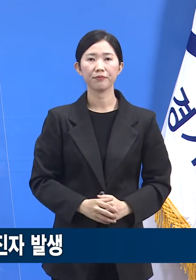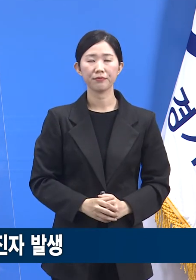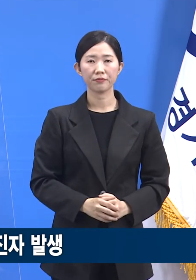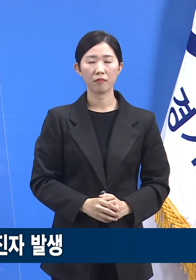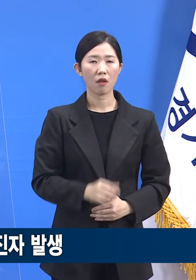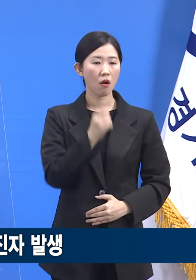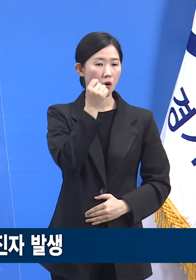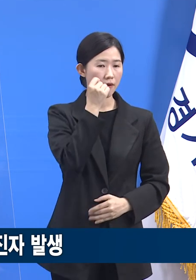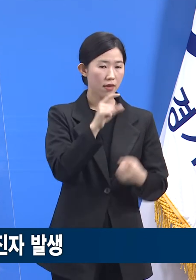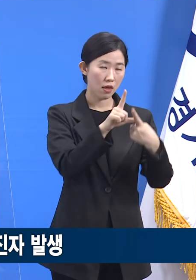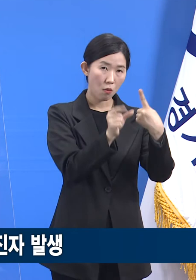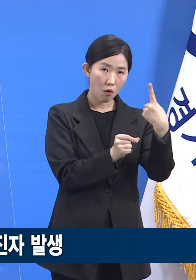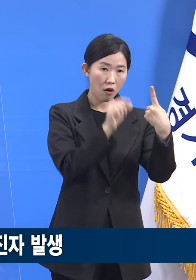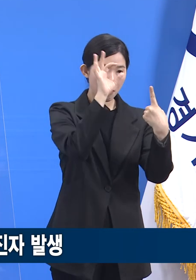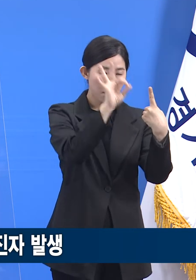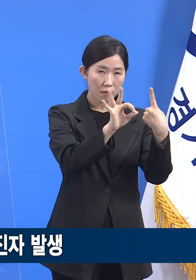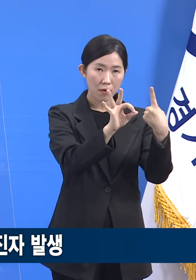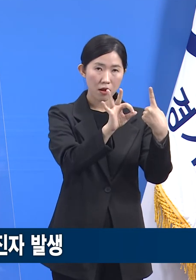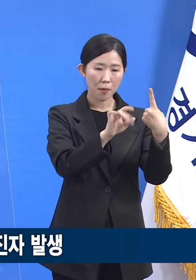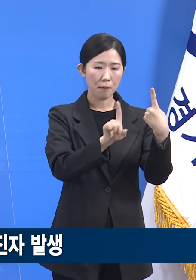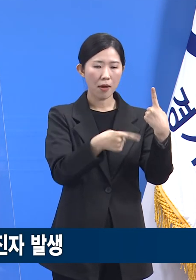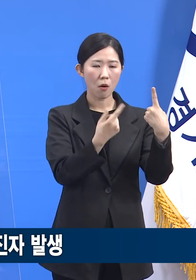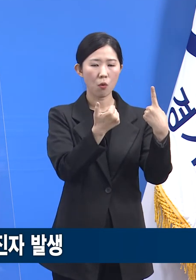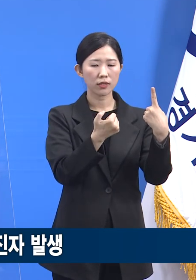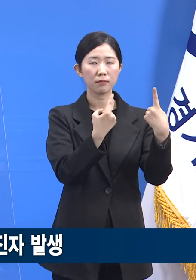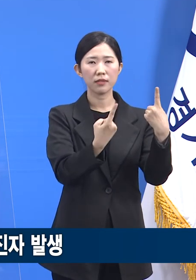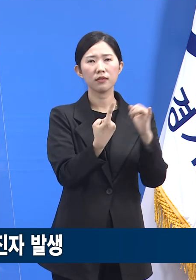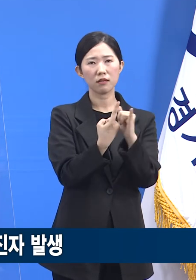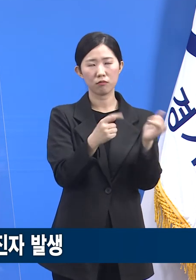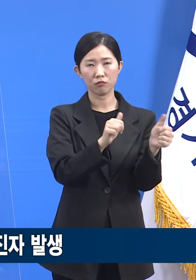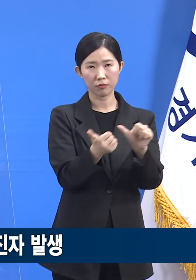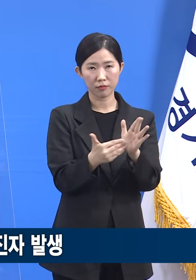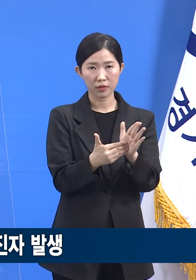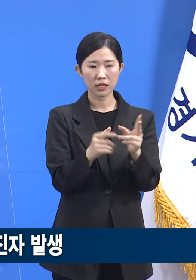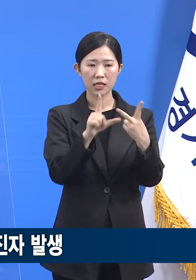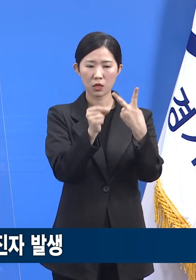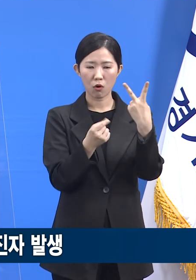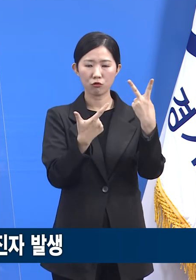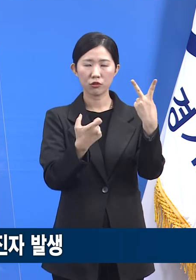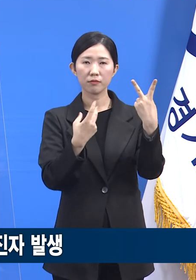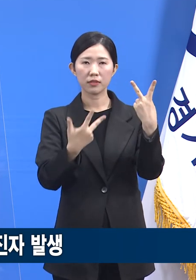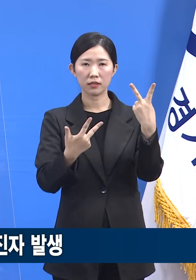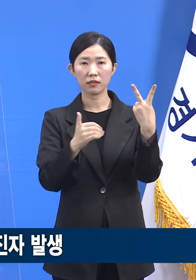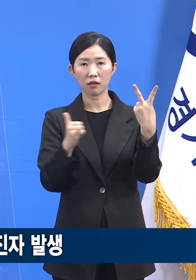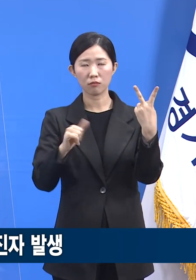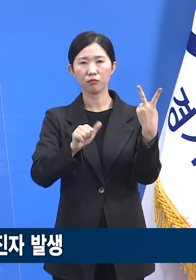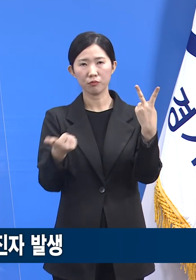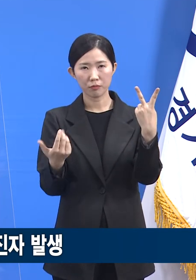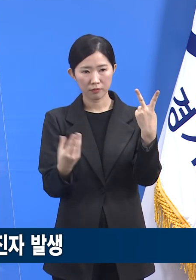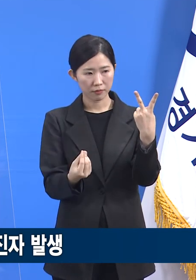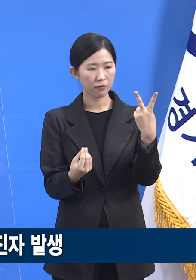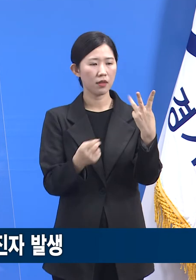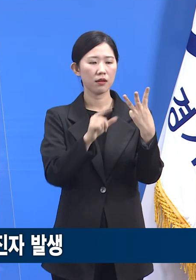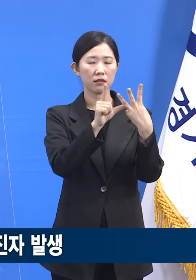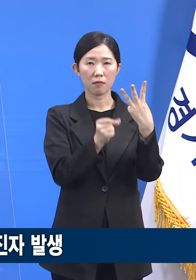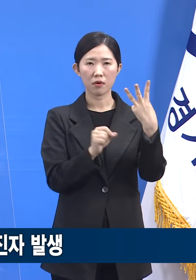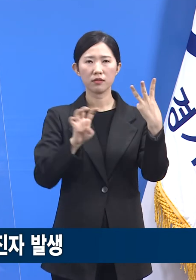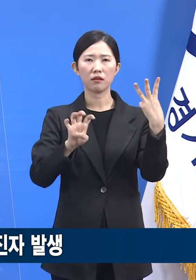월별 통계를 보면 1월에 151명 2월에 67명 3월 40명입니다.